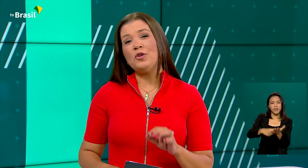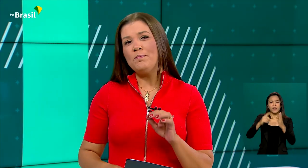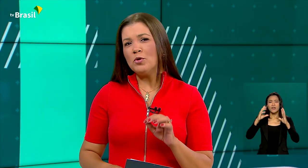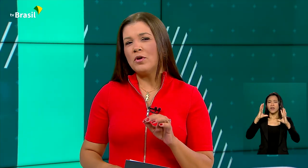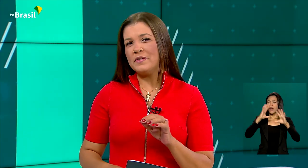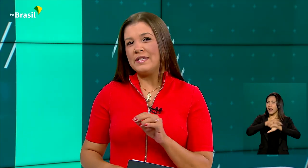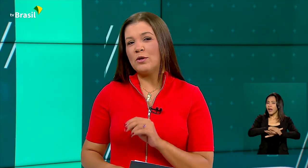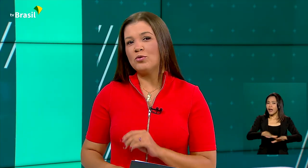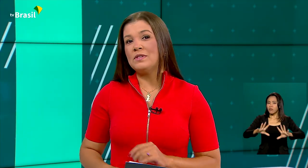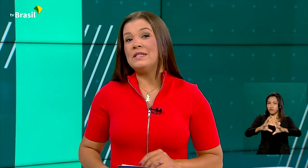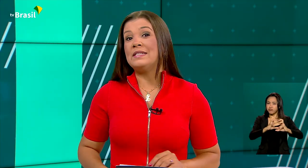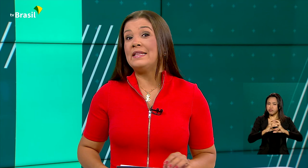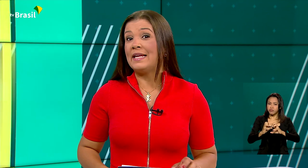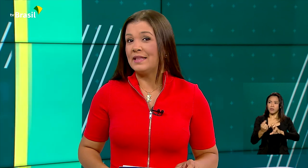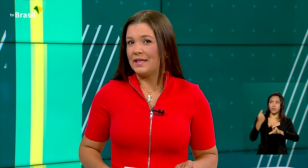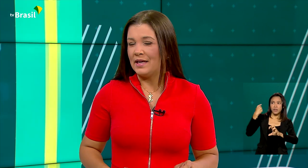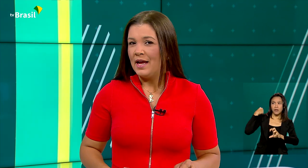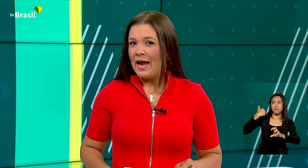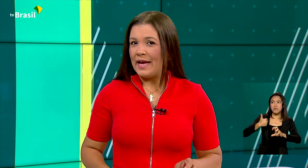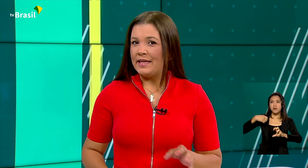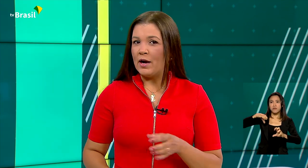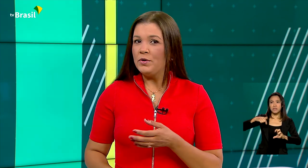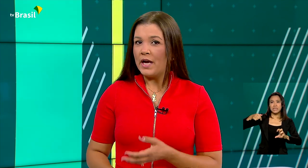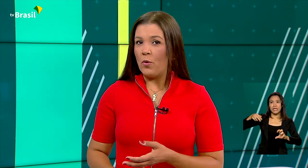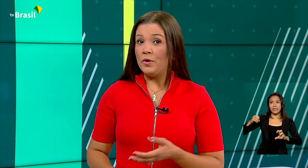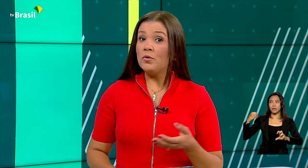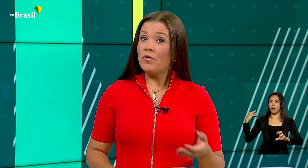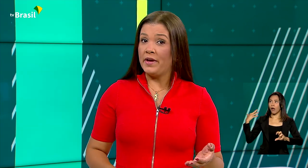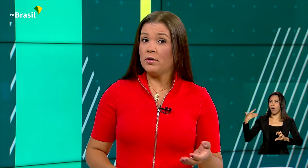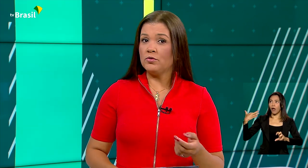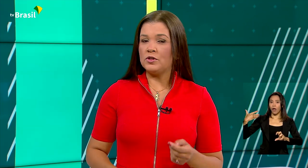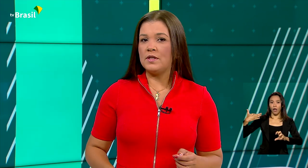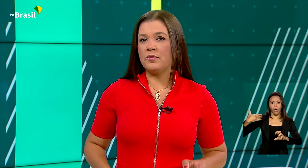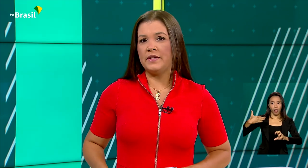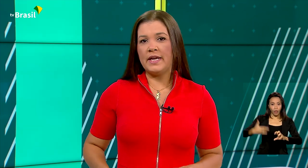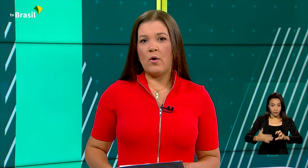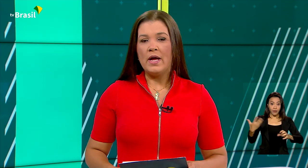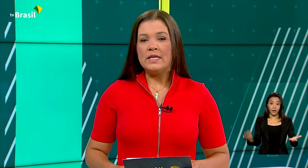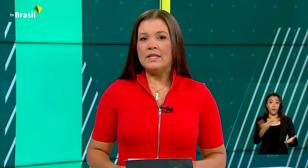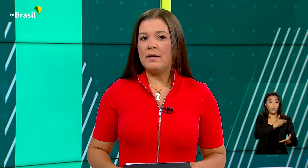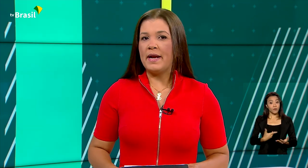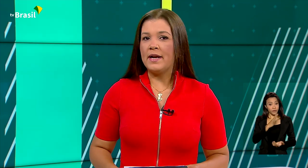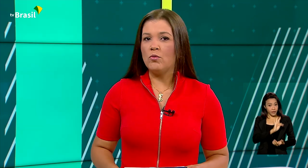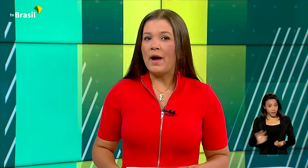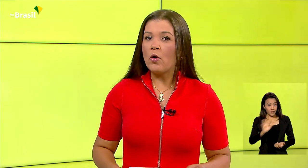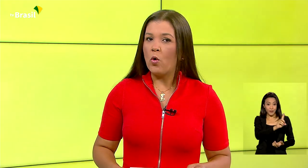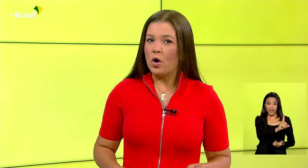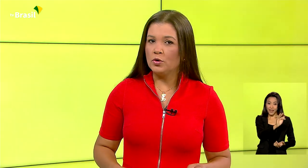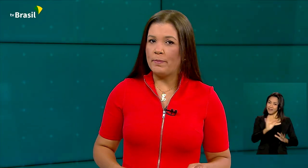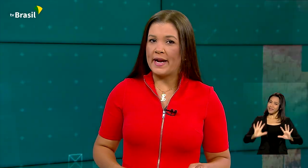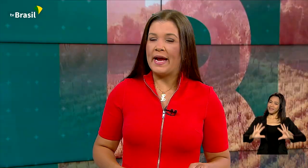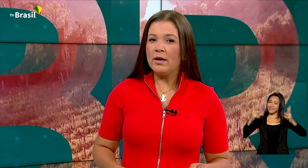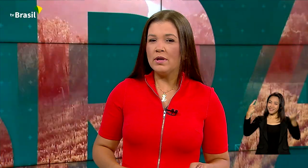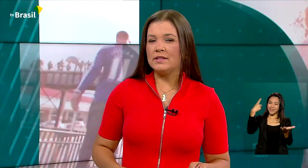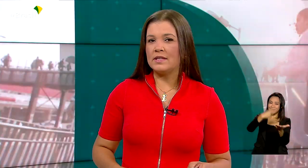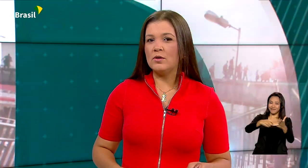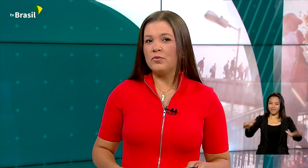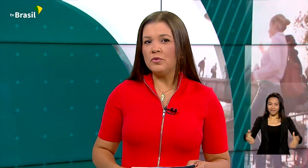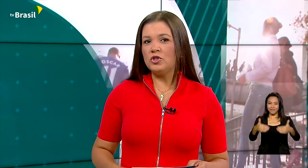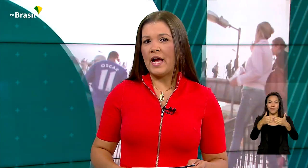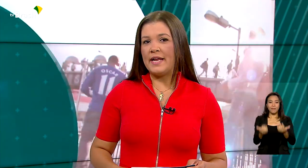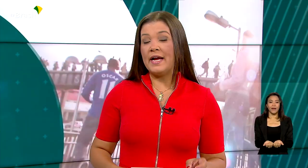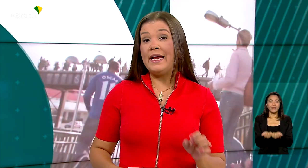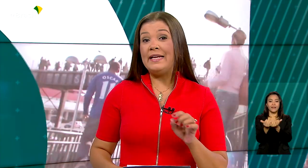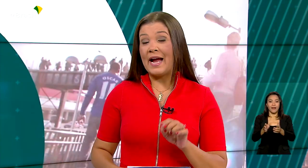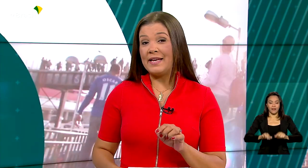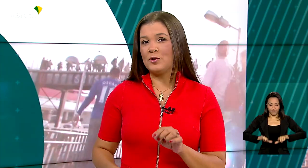dos anos de 1970. É que a União e o Governo do Distrito Federal celebraram um acordo para regularização